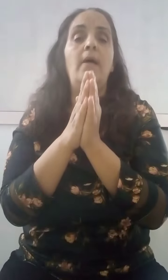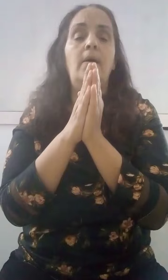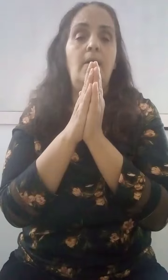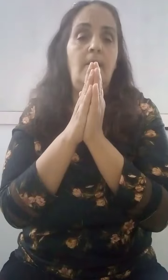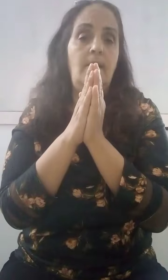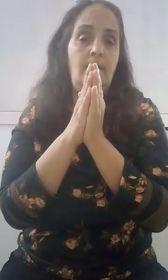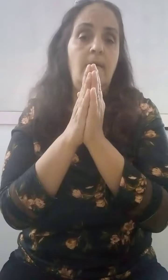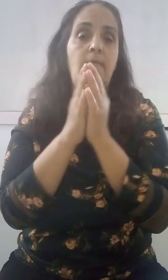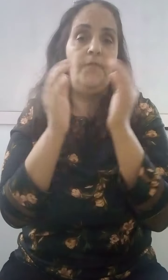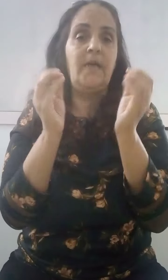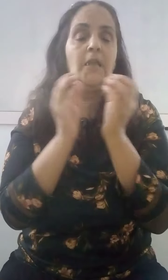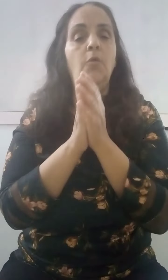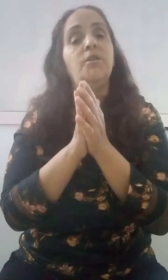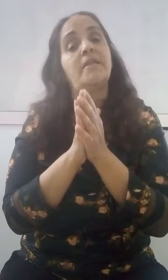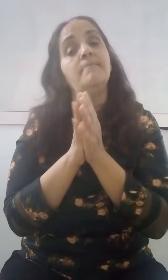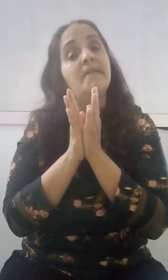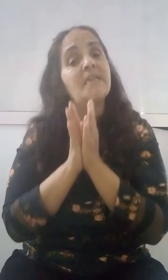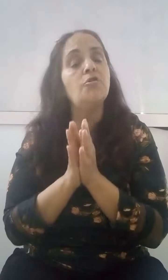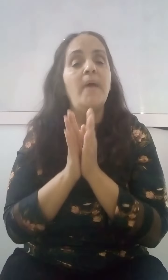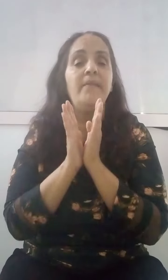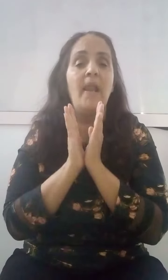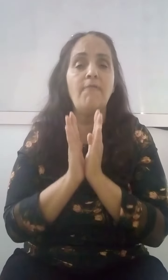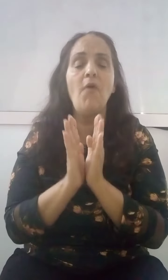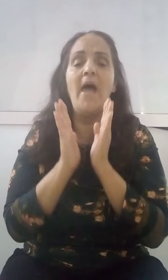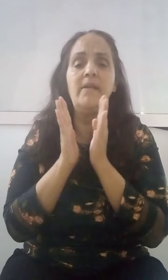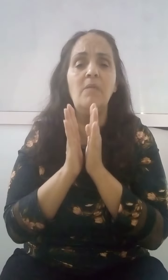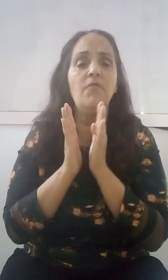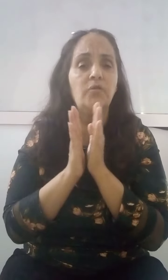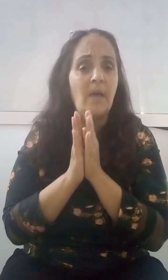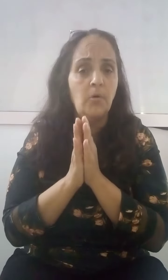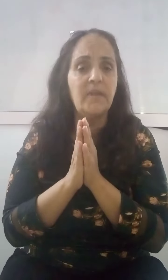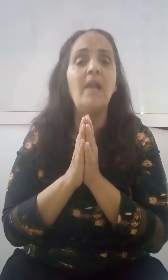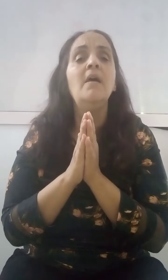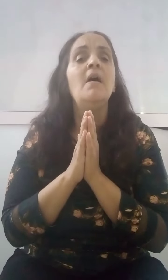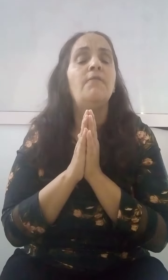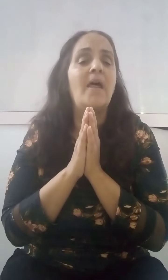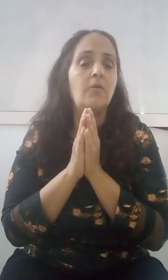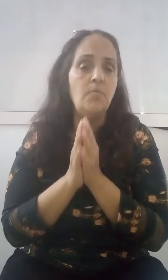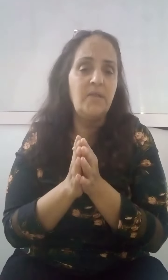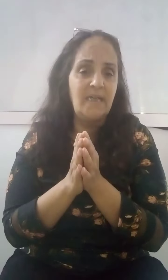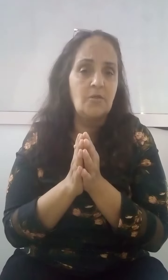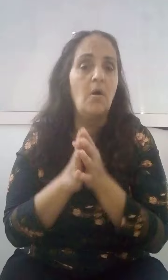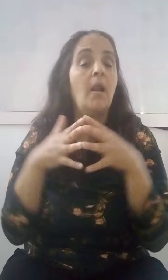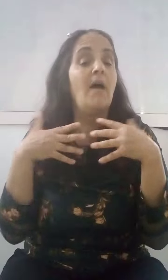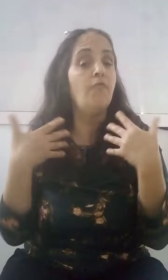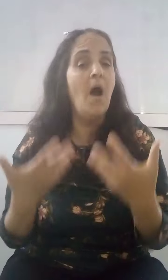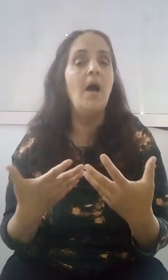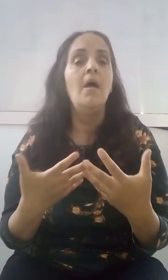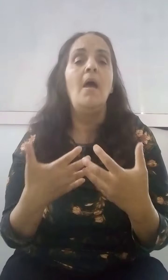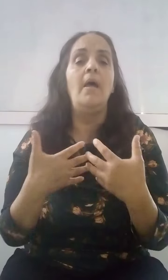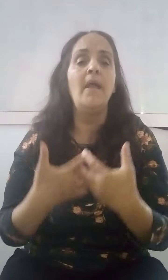لها شعر المهات في مهمات هي على الكلمات لا